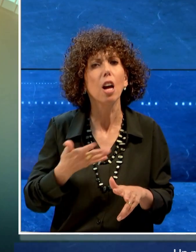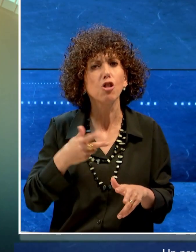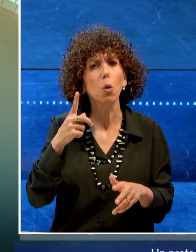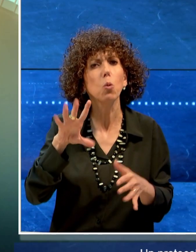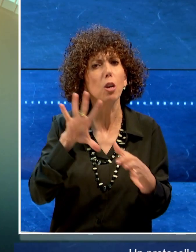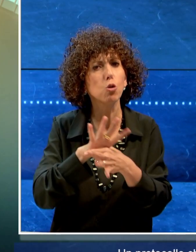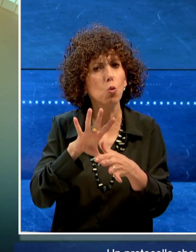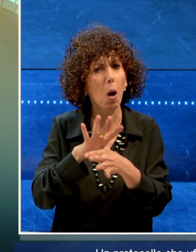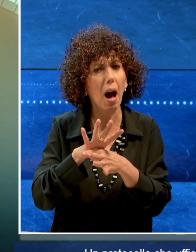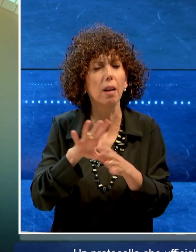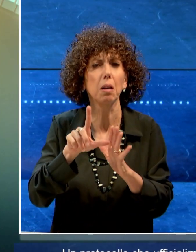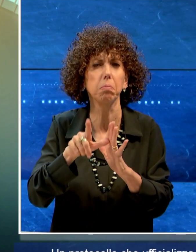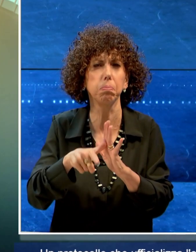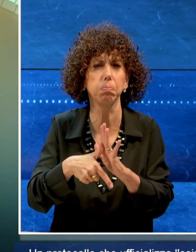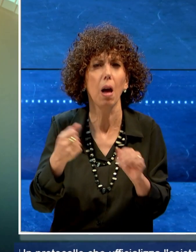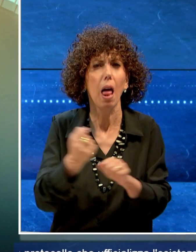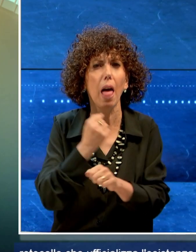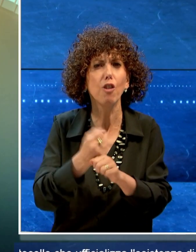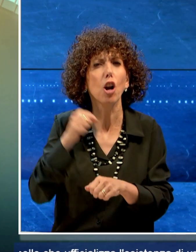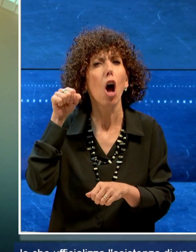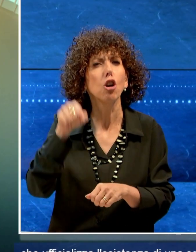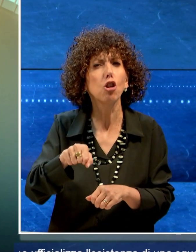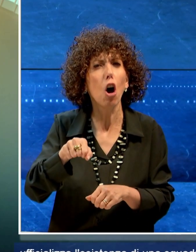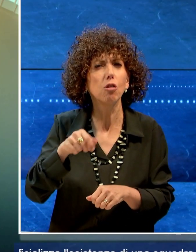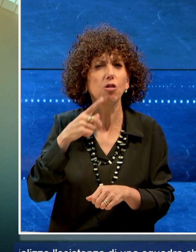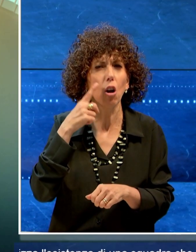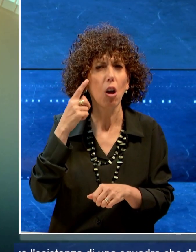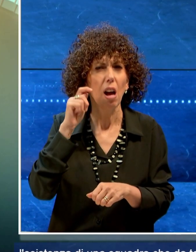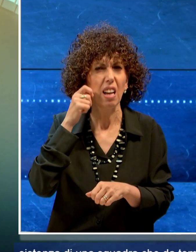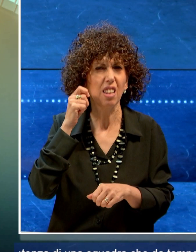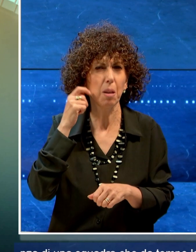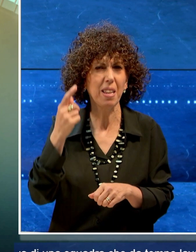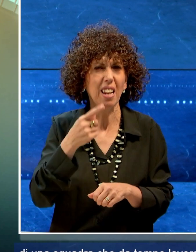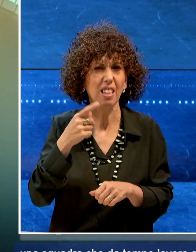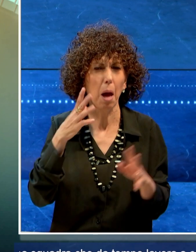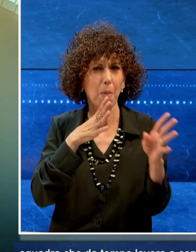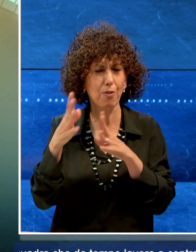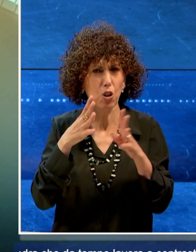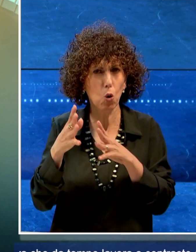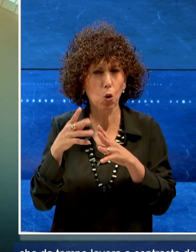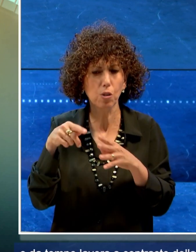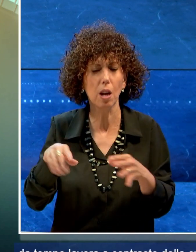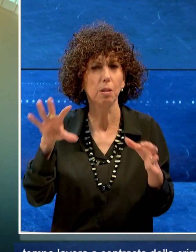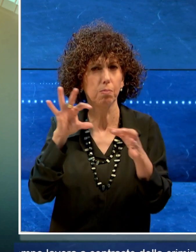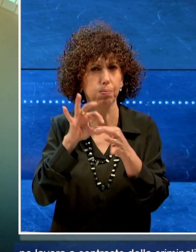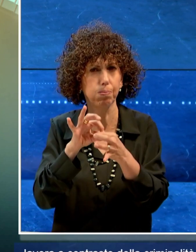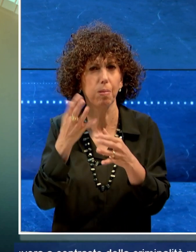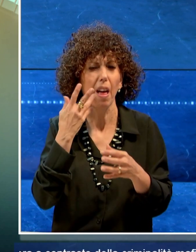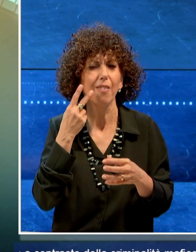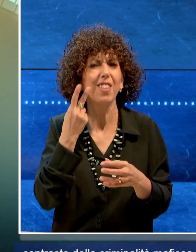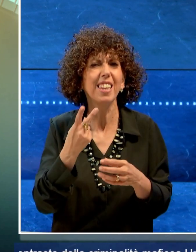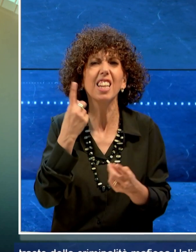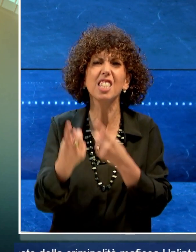squadra che da tempo lavora al contrasto della criminalità mafiosa. Un'intesa che intende intercettare le